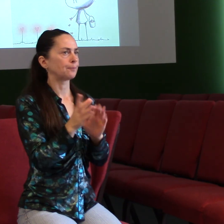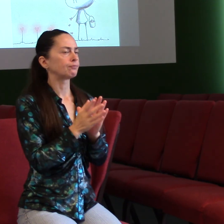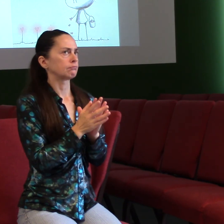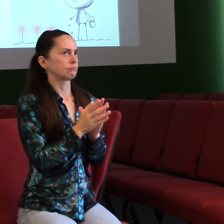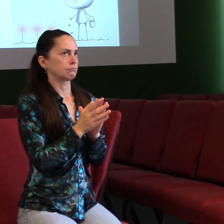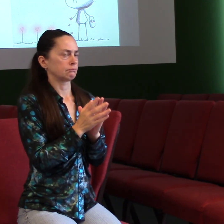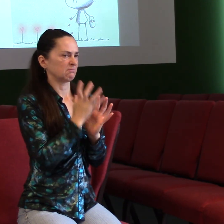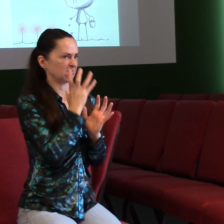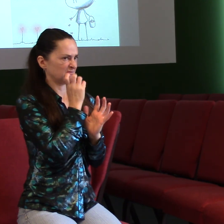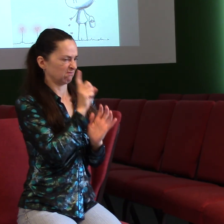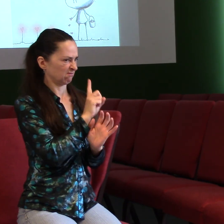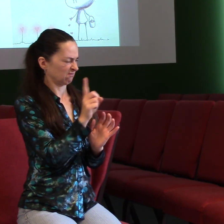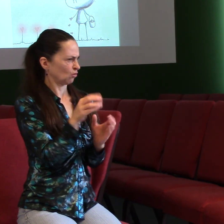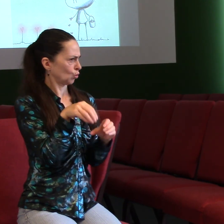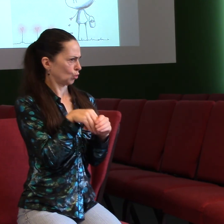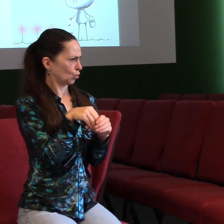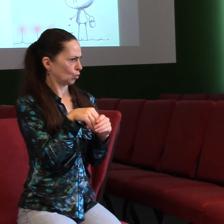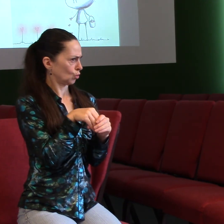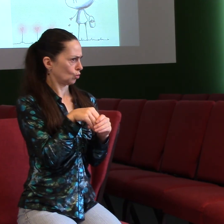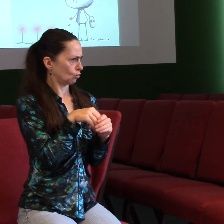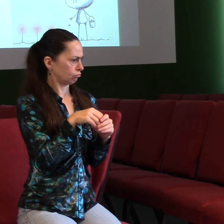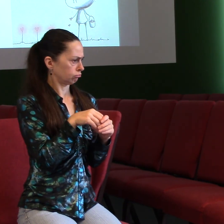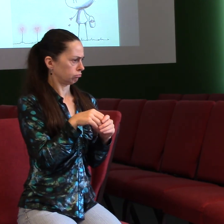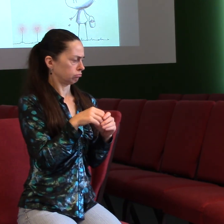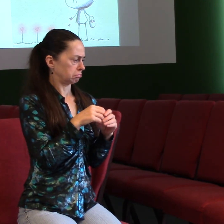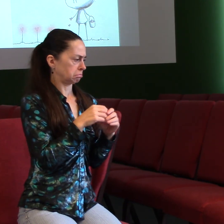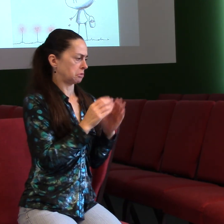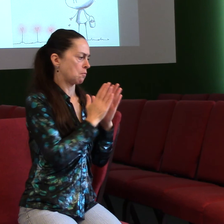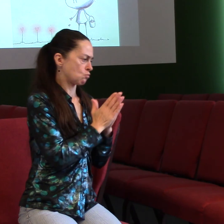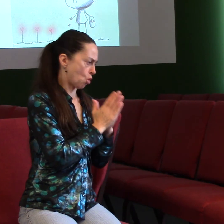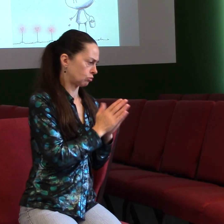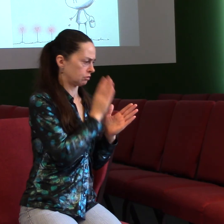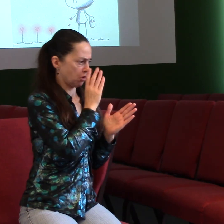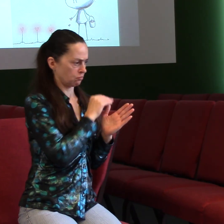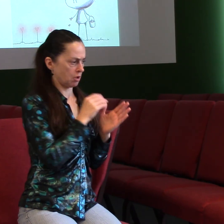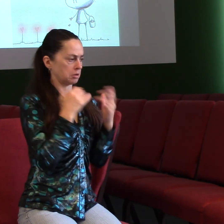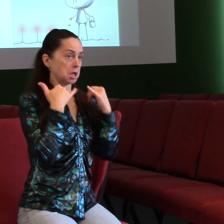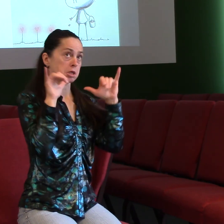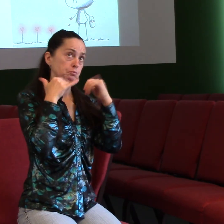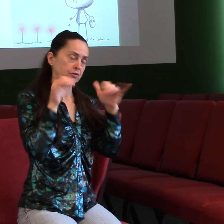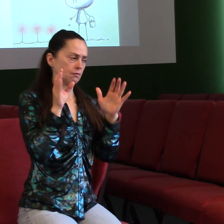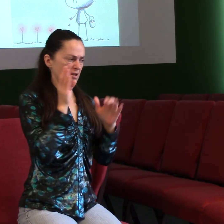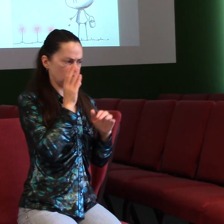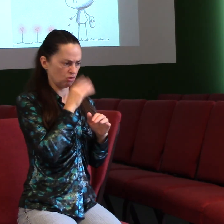špatně se modlím, nebo špatně zpívám, nebo něco takového, takového duchovního.